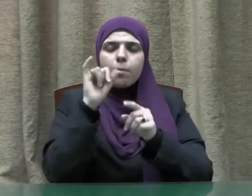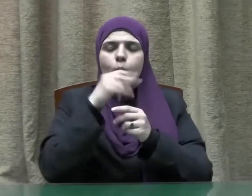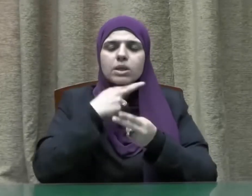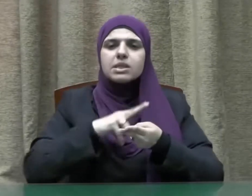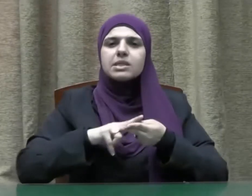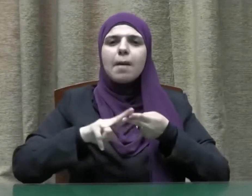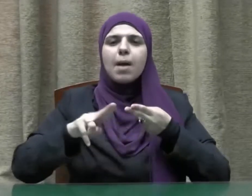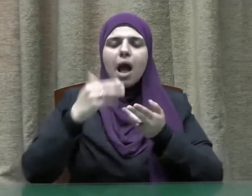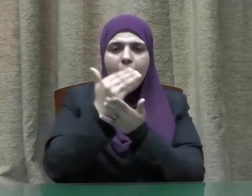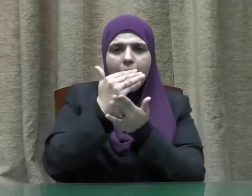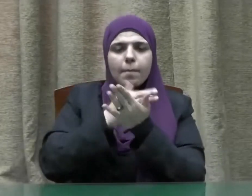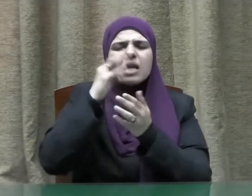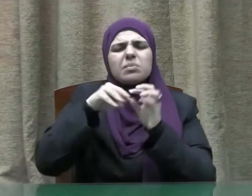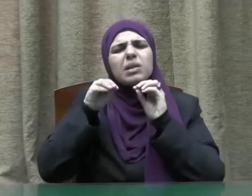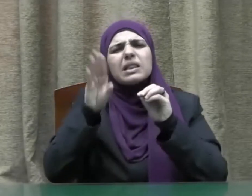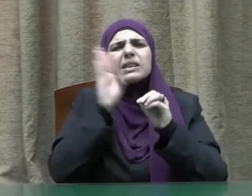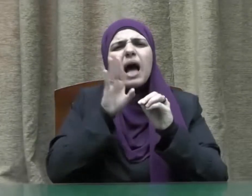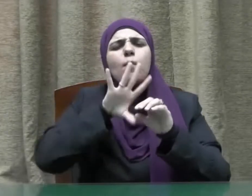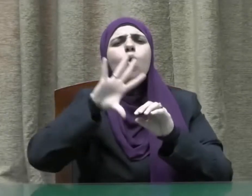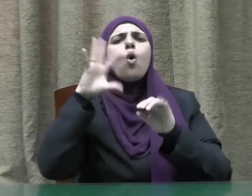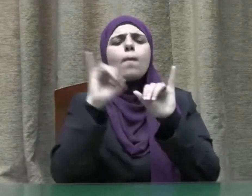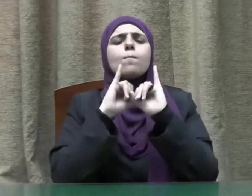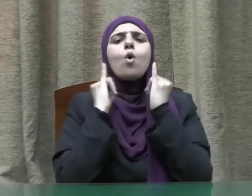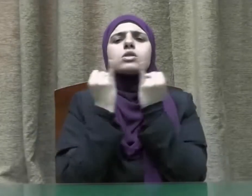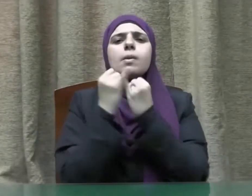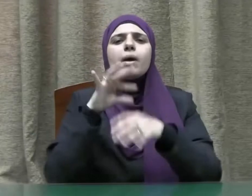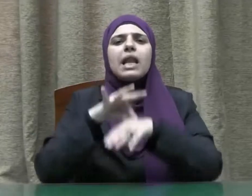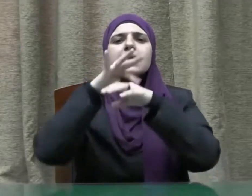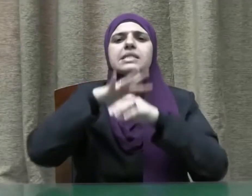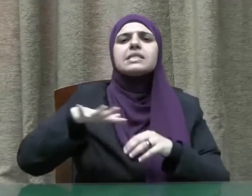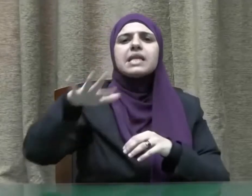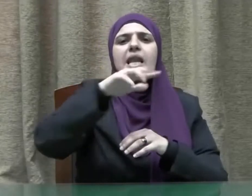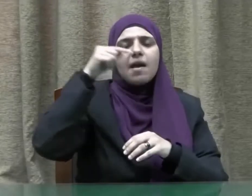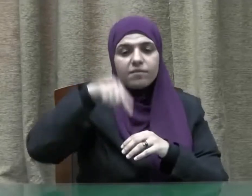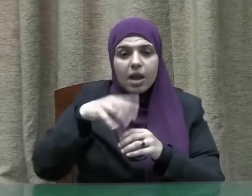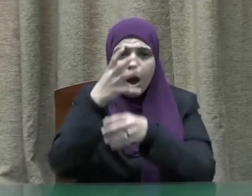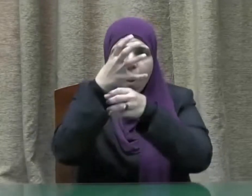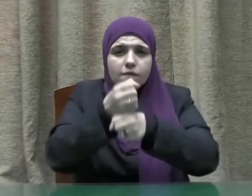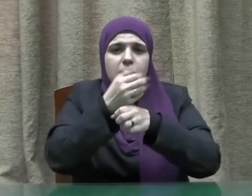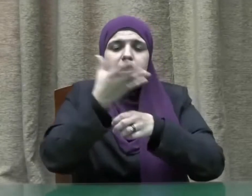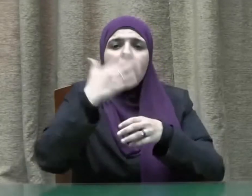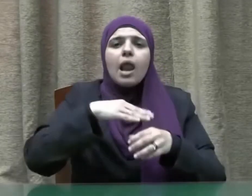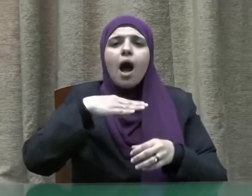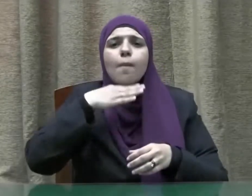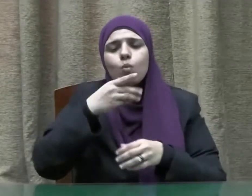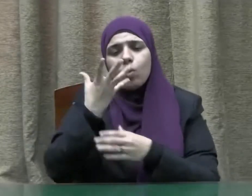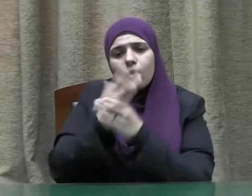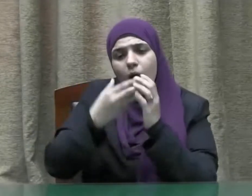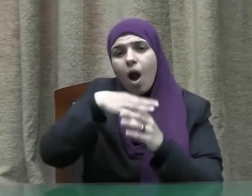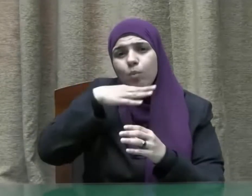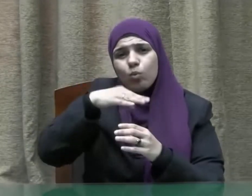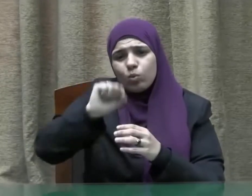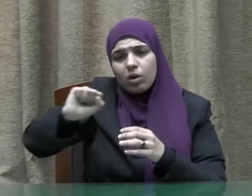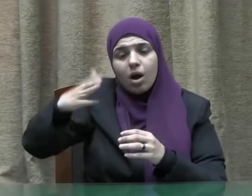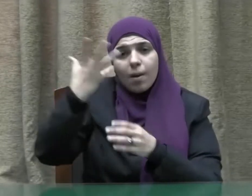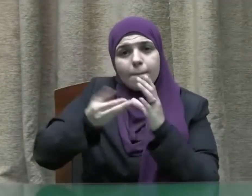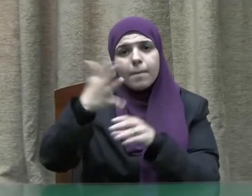السمح قد سبقت كل المنظمات الإنسانية في العناية باليتيم والوفاء بحقه